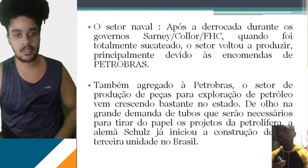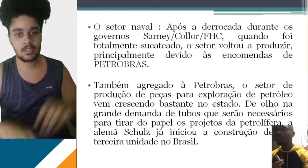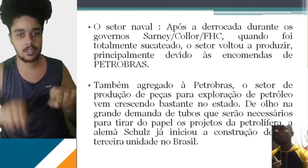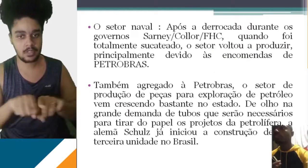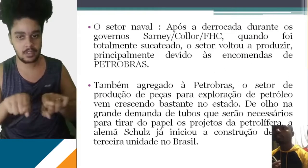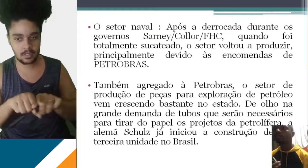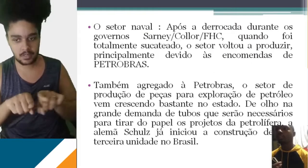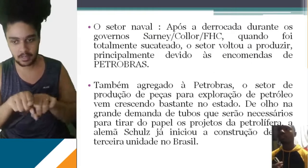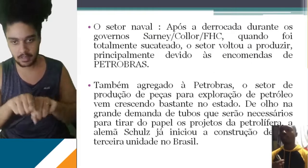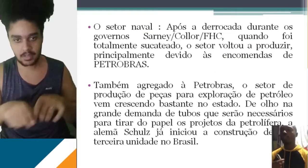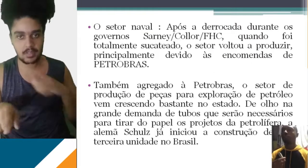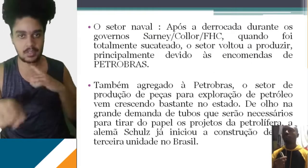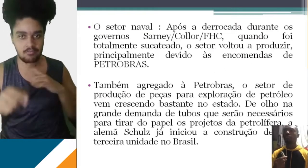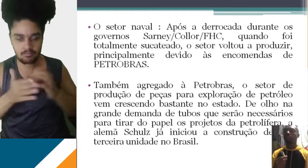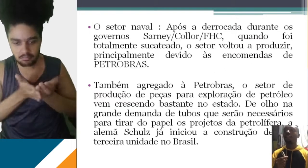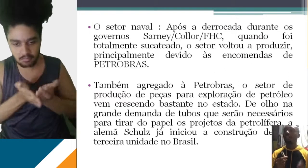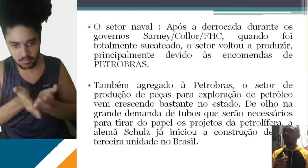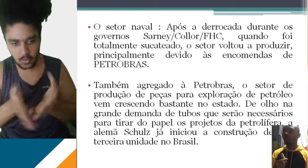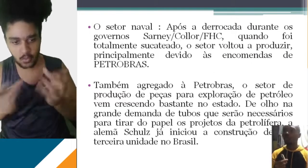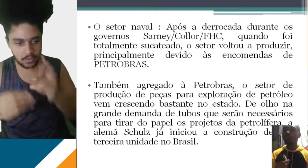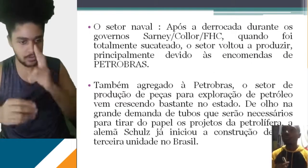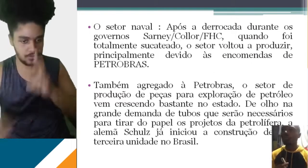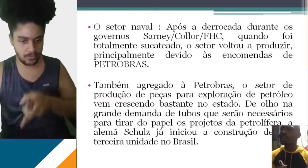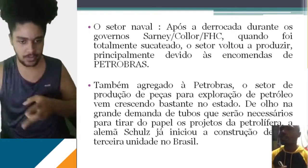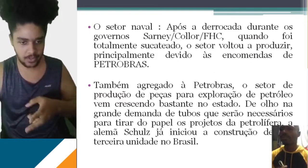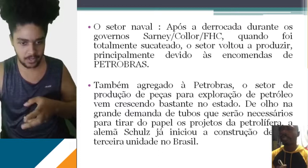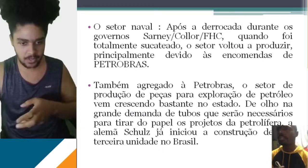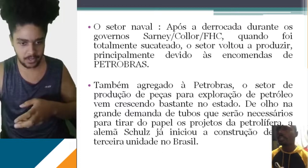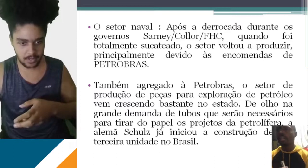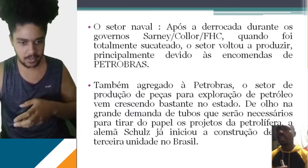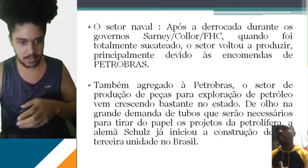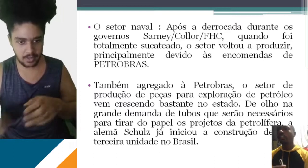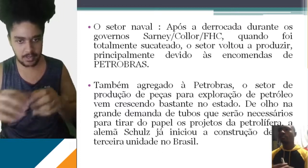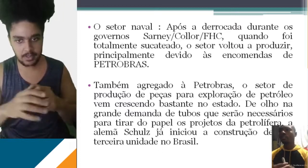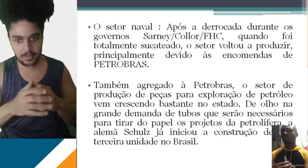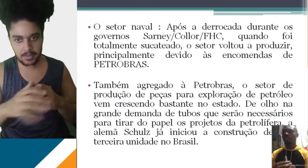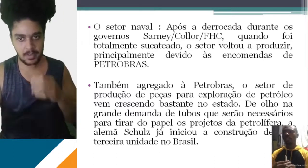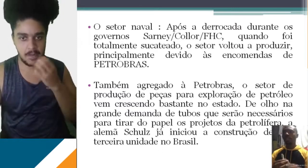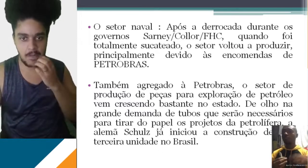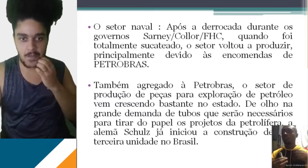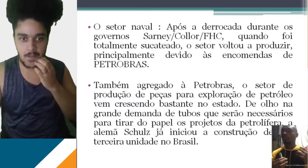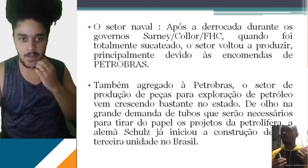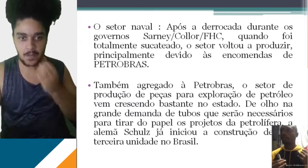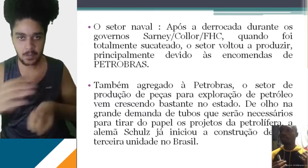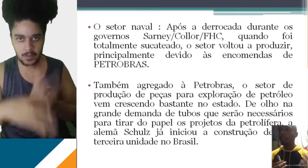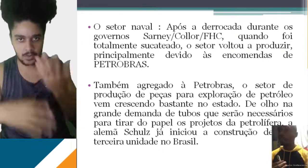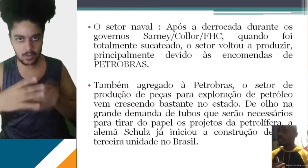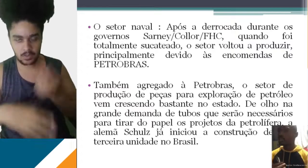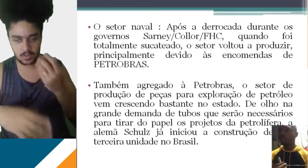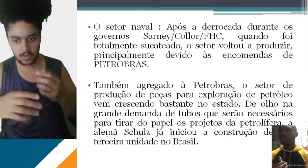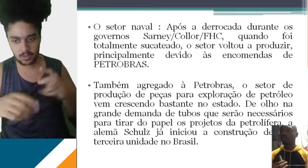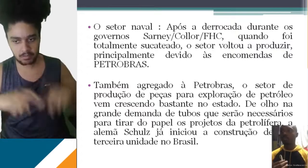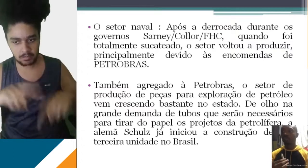verdade. Trouxe também para falar um pouquinho do setor naval, que é muito forte, mas gente não vai entrar em detalhe. Temos também para falar da produção